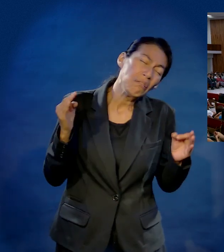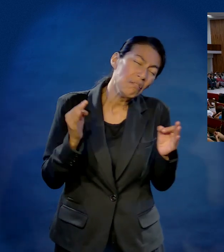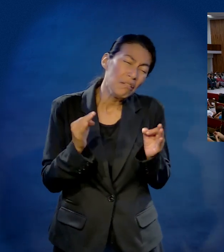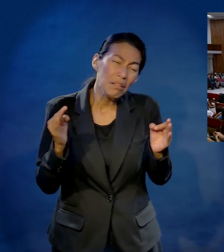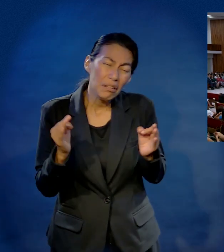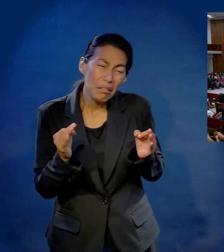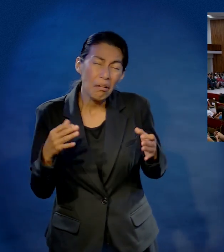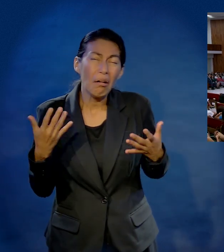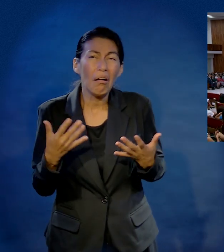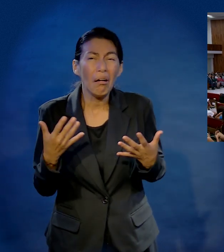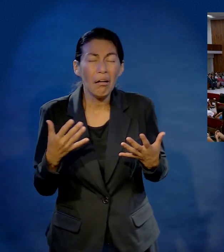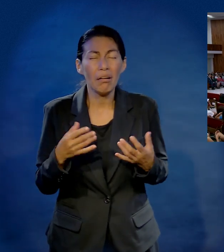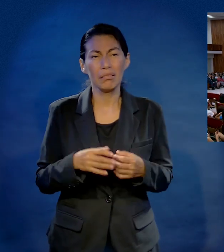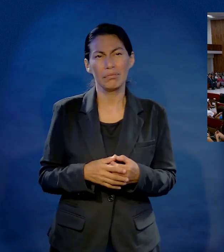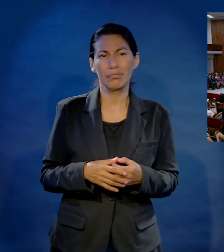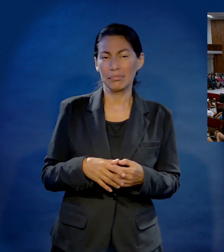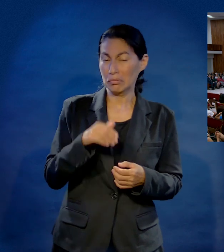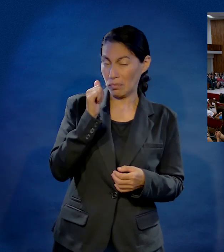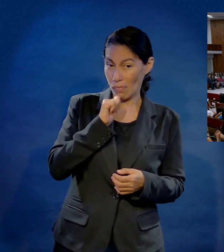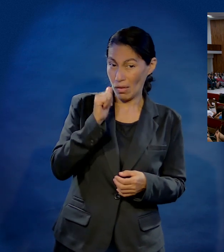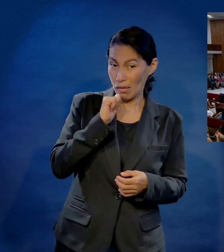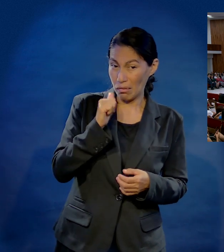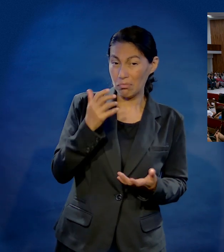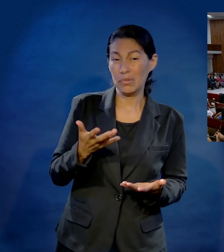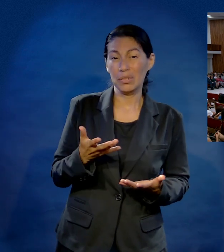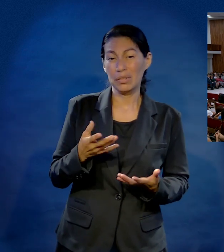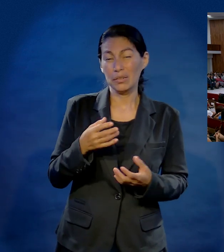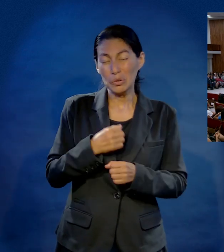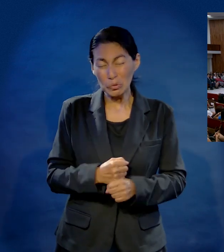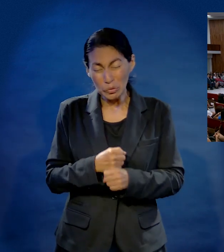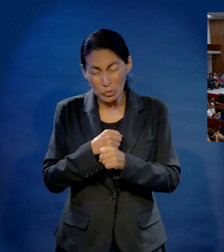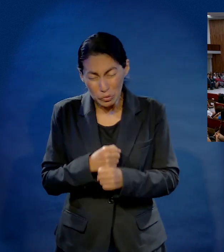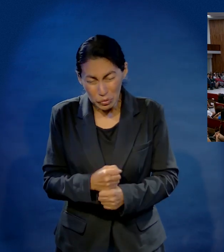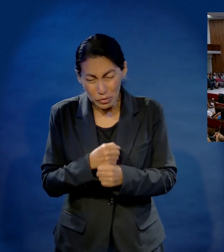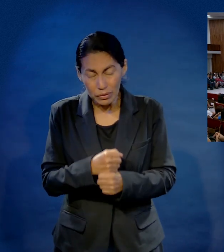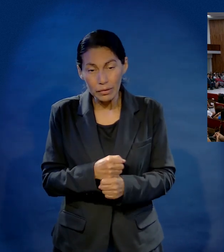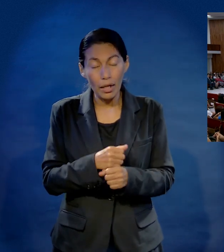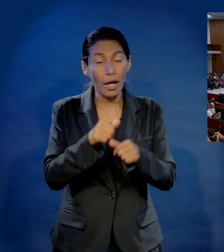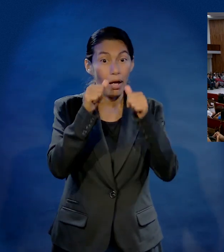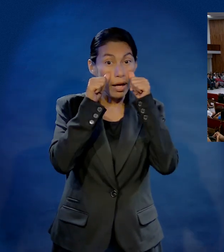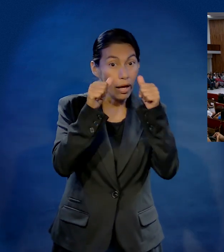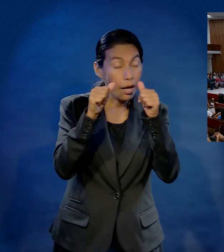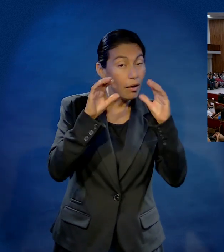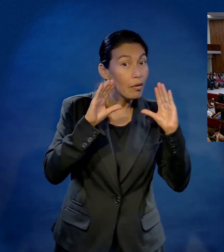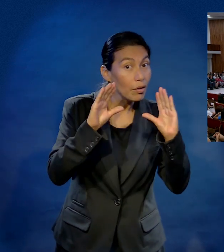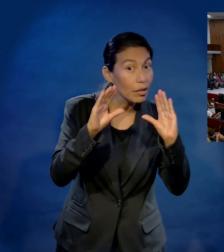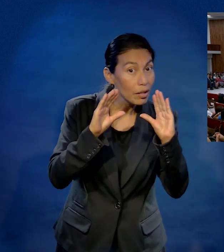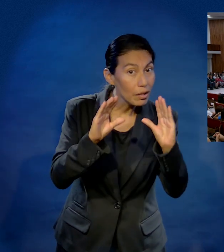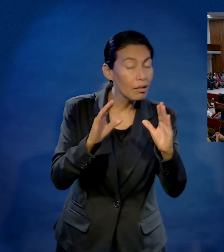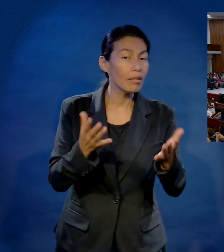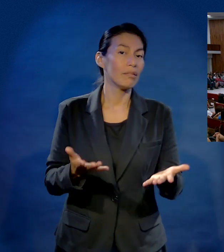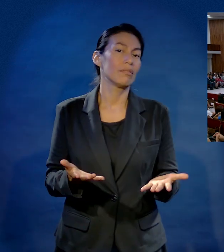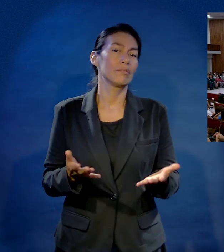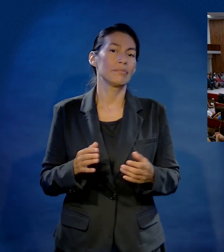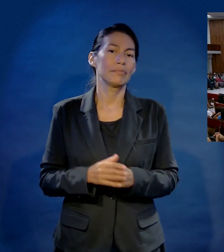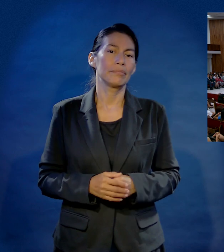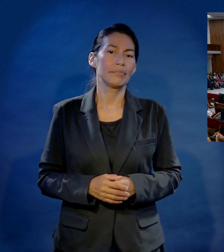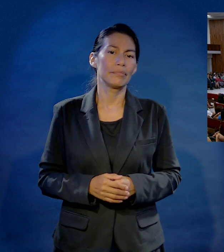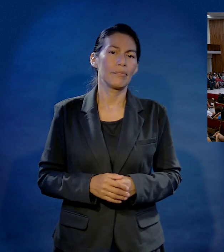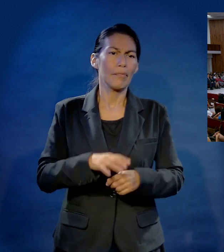ay, me voy a quemar hoy, qué calor. Está frío, ay, me voy a congelar, pobre de mi hijo. O siempre está negro todo para él o ella. Cuídate de esas